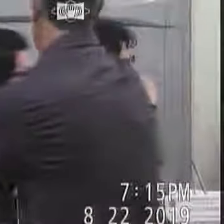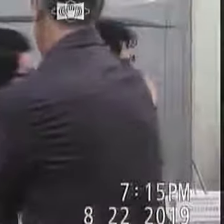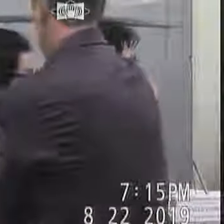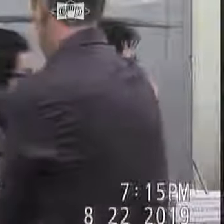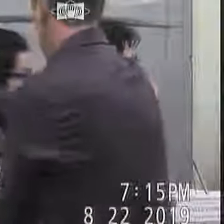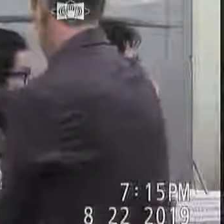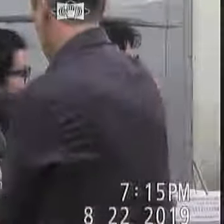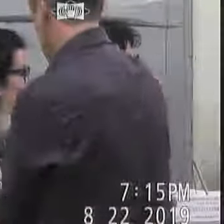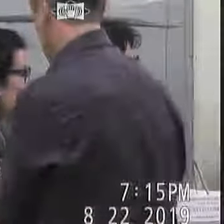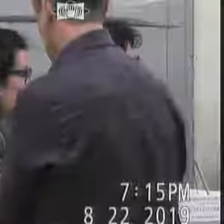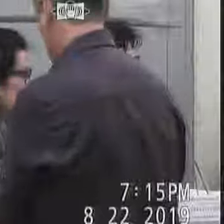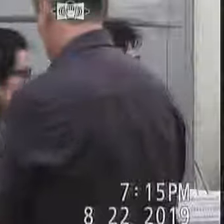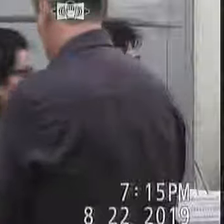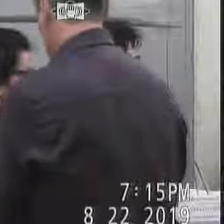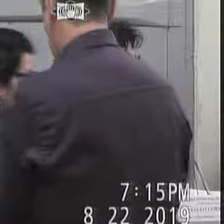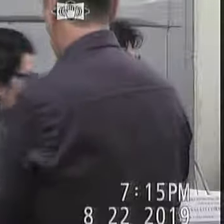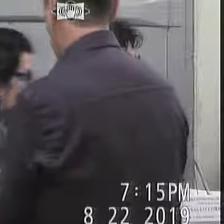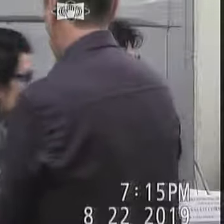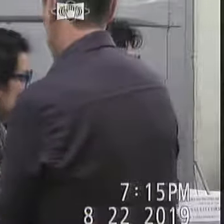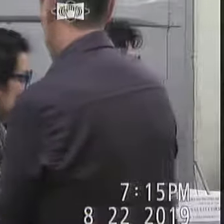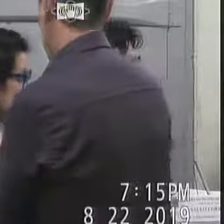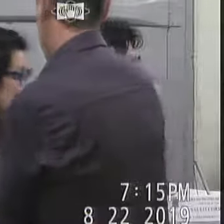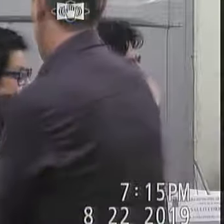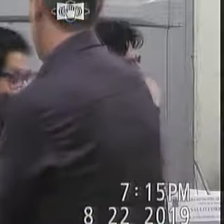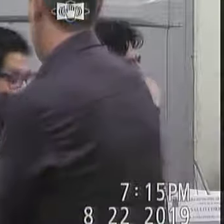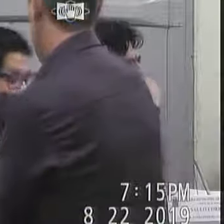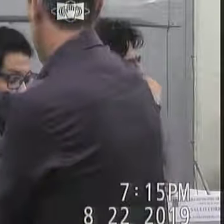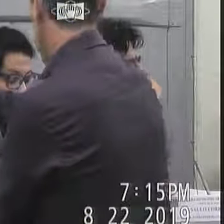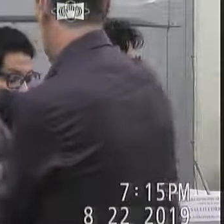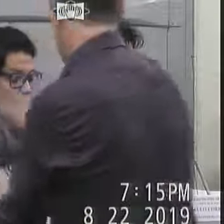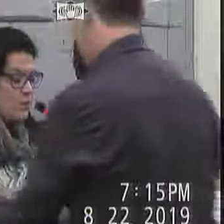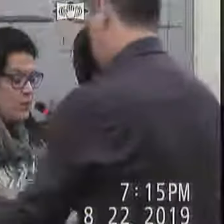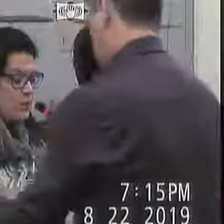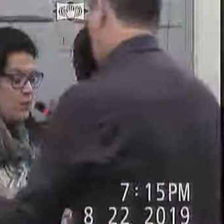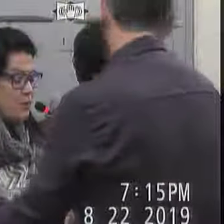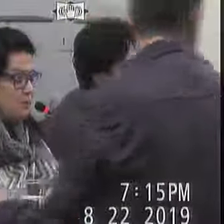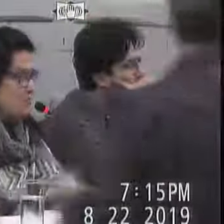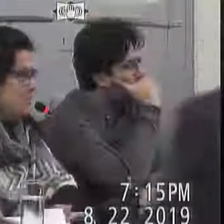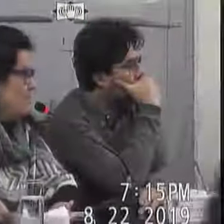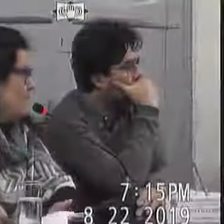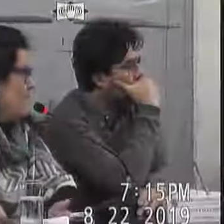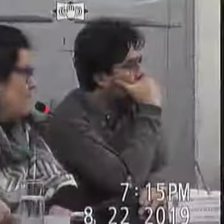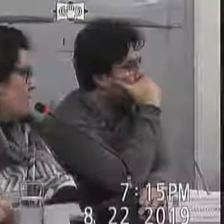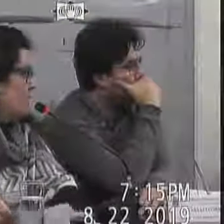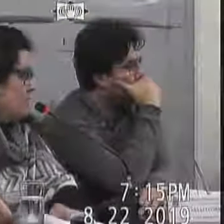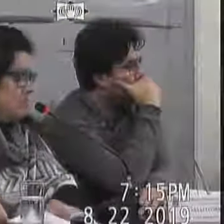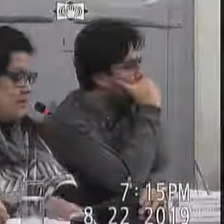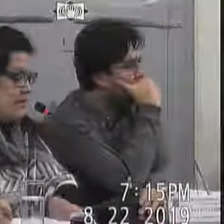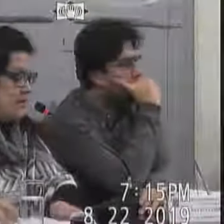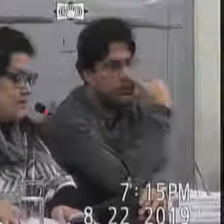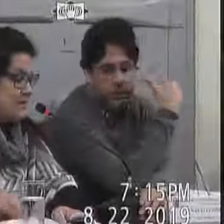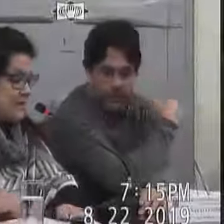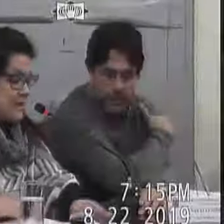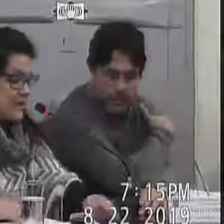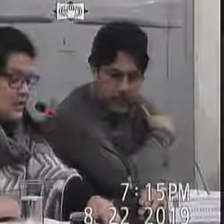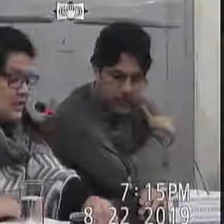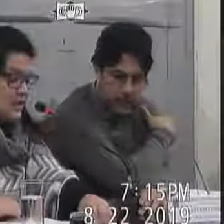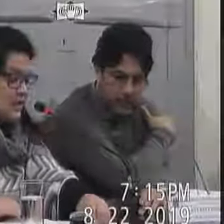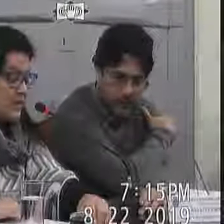sobre a educação inclusiva o número é um número bem